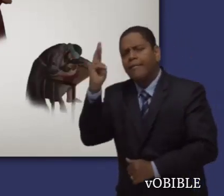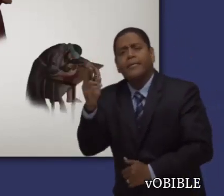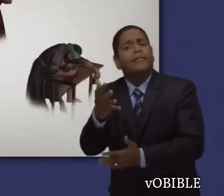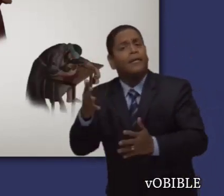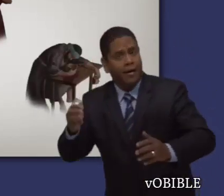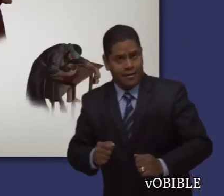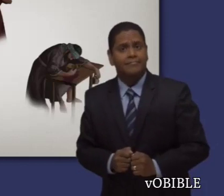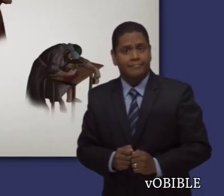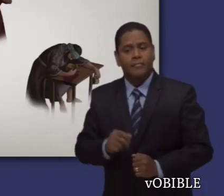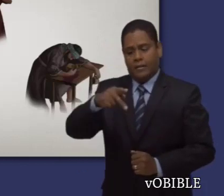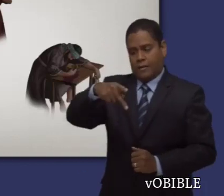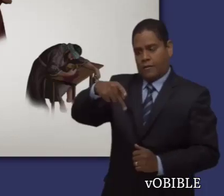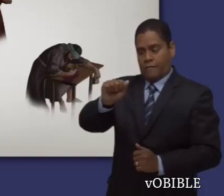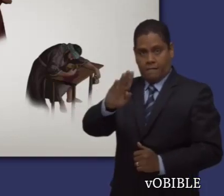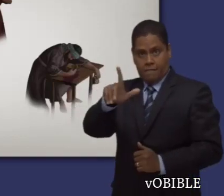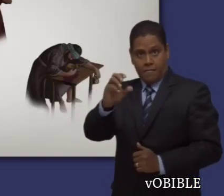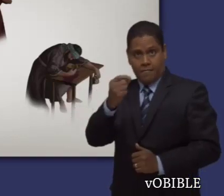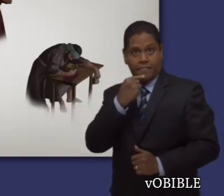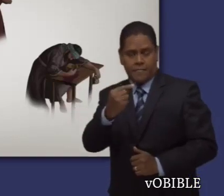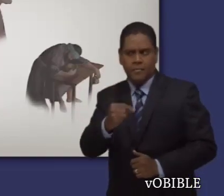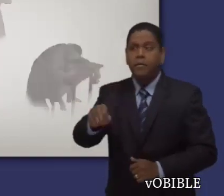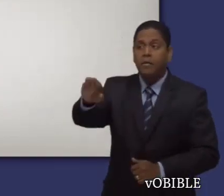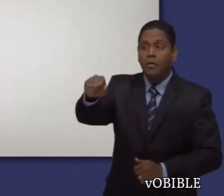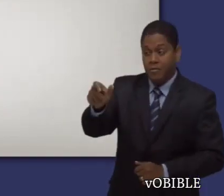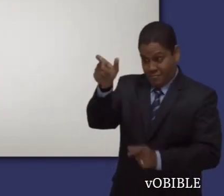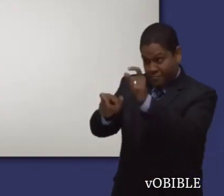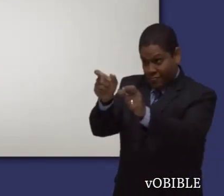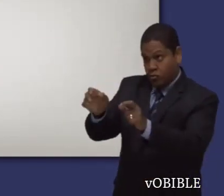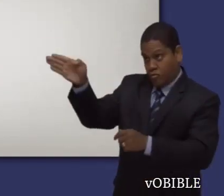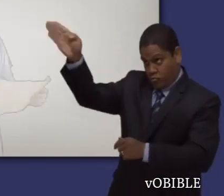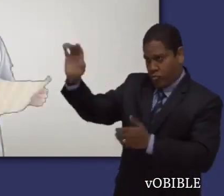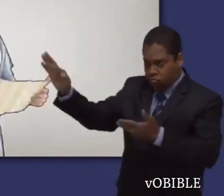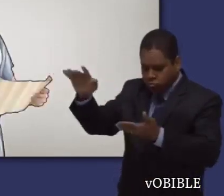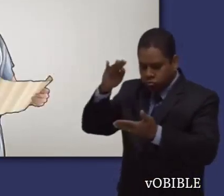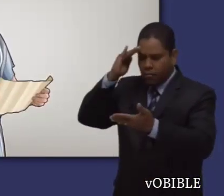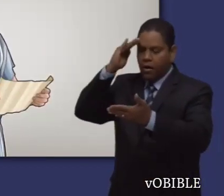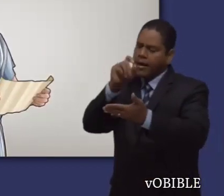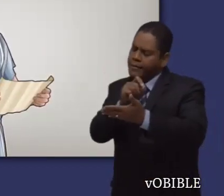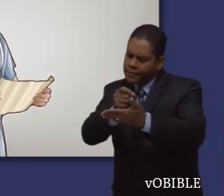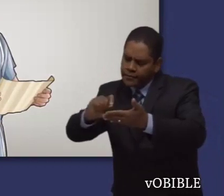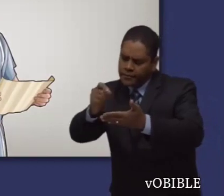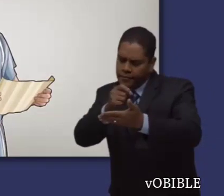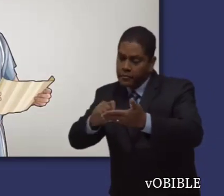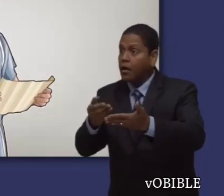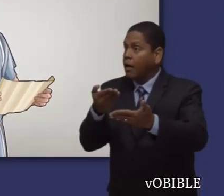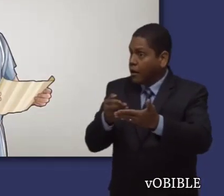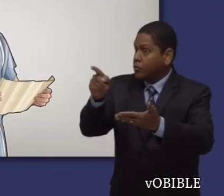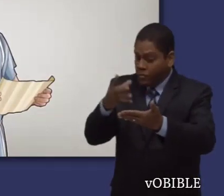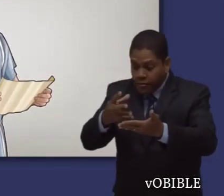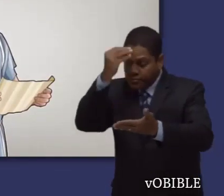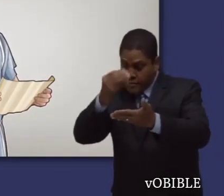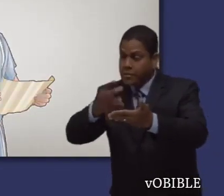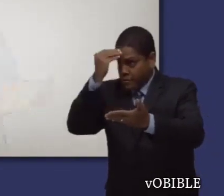Le recuerda a Timoteo que las escrituras, que están inspiradas por Dios, pueden darle la sabiduría necesaria para la salvación.